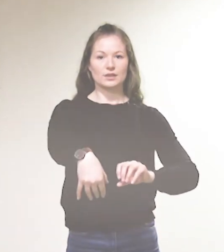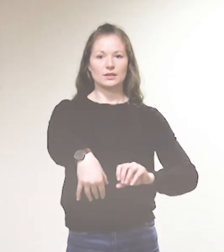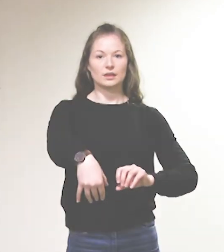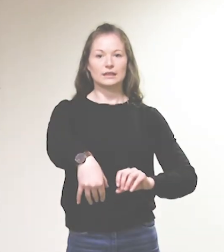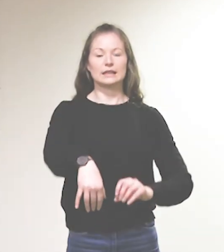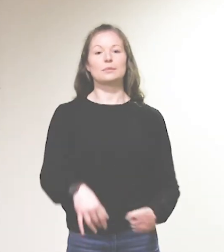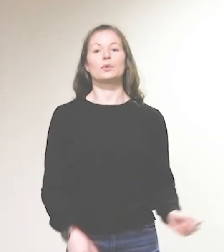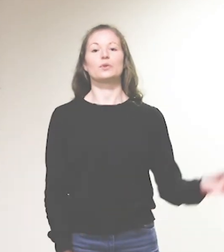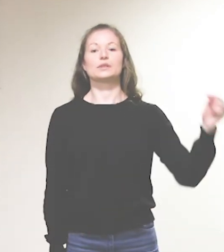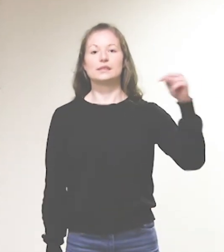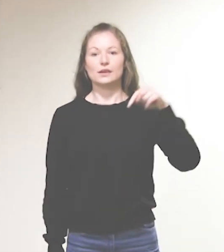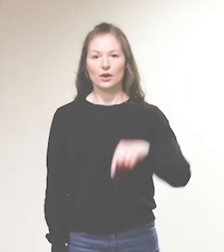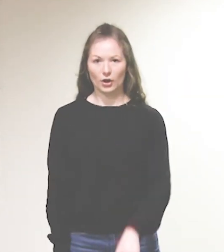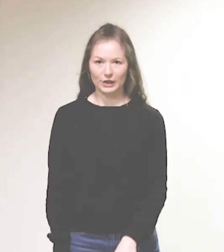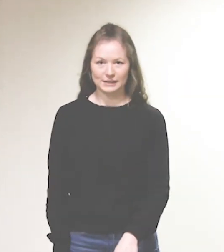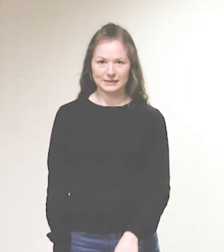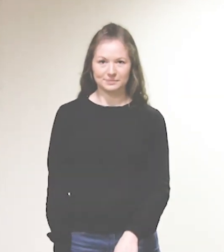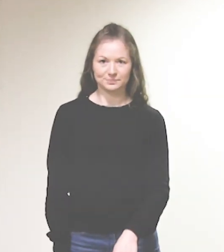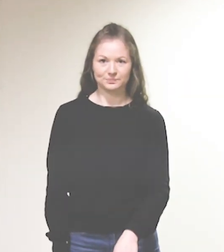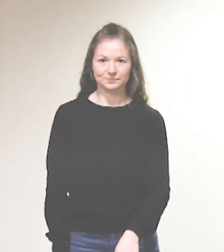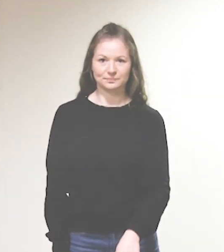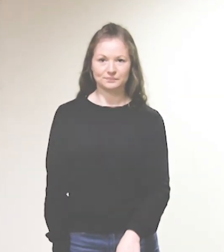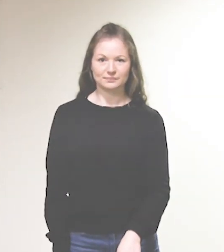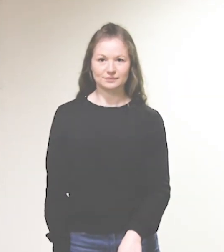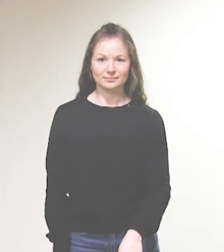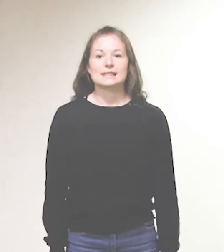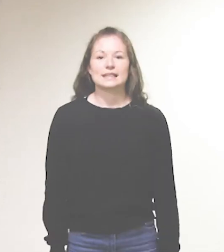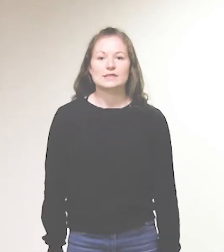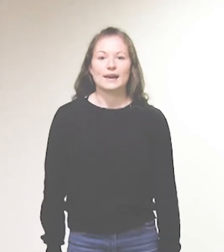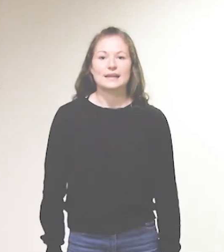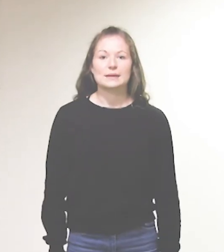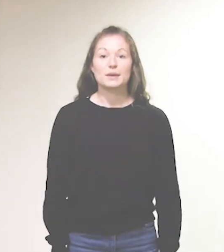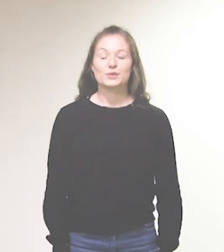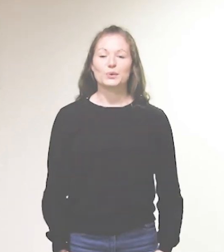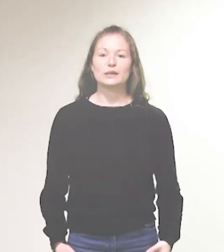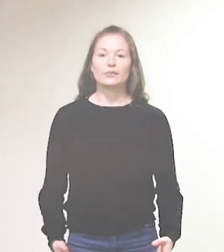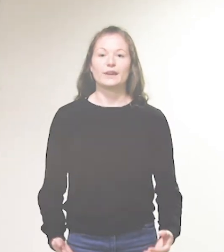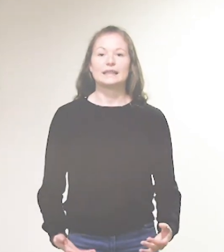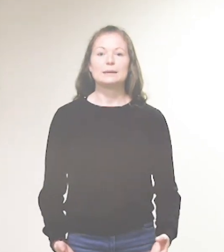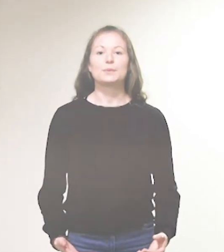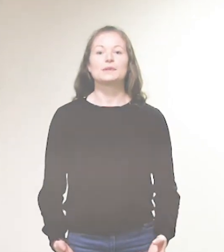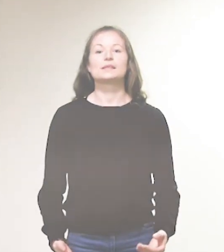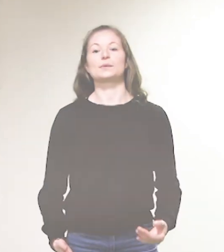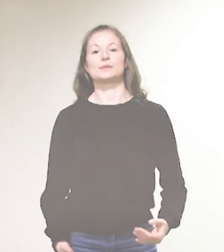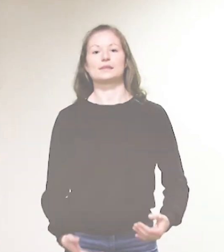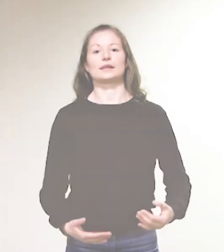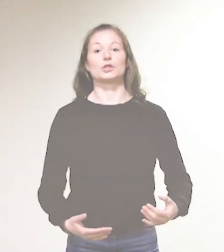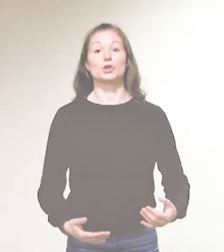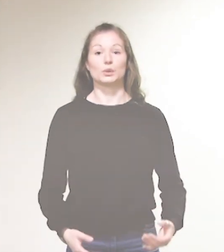Gib uns heute. Jetzt geht es weiter mit und vergib uns unsere Schuld.